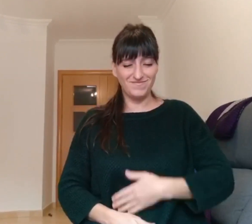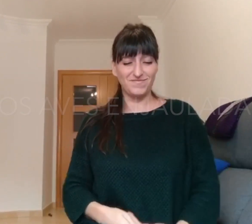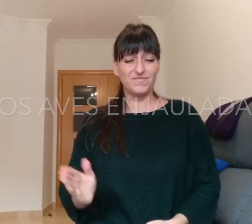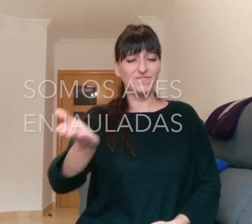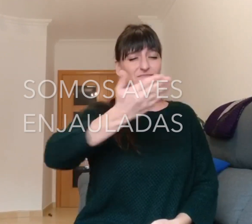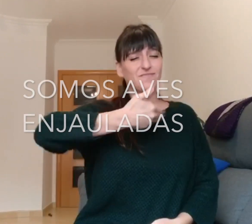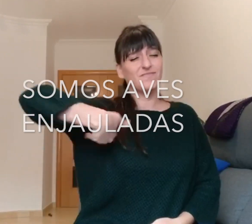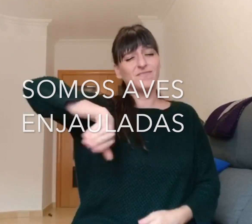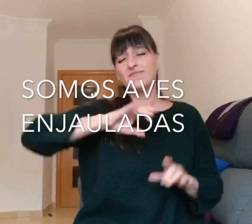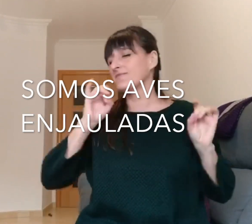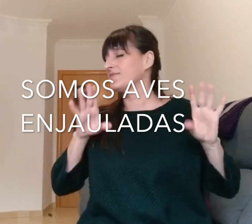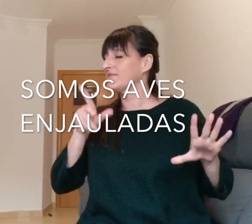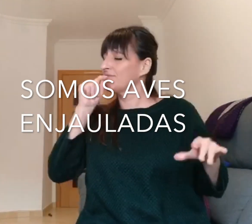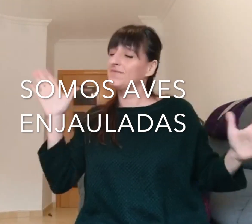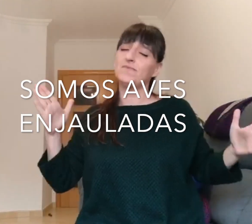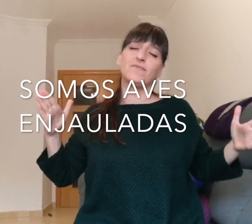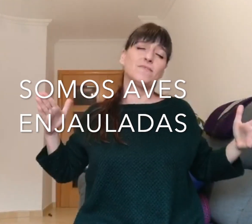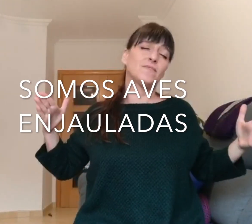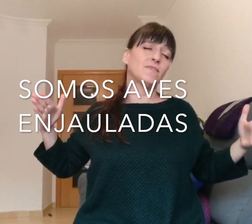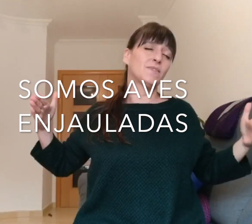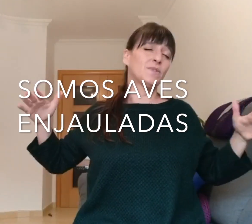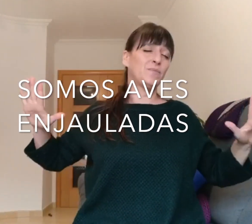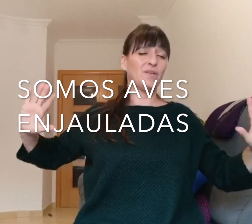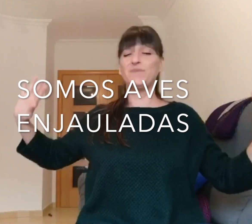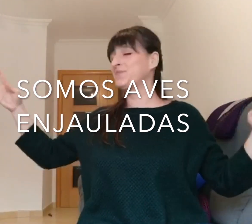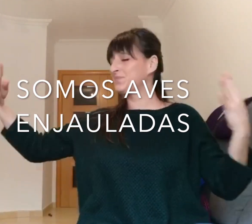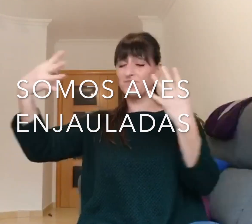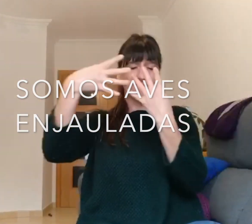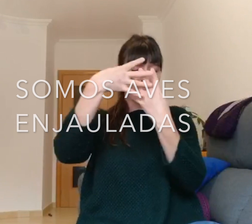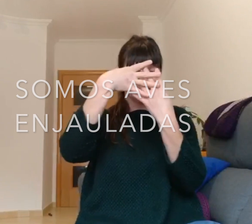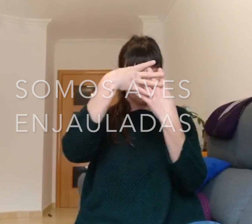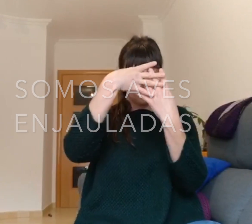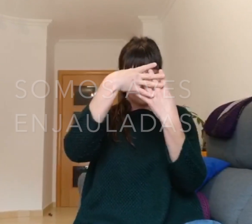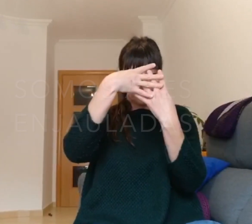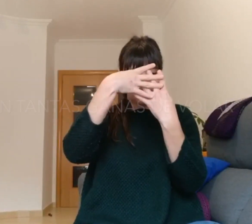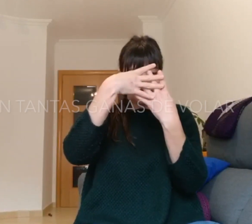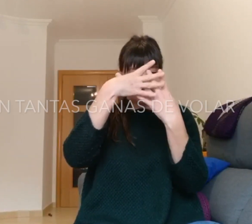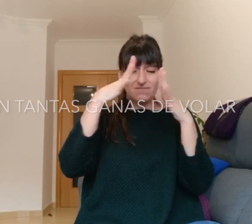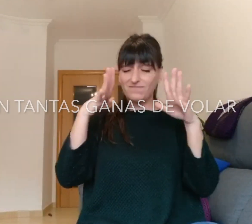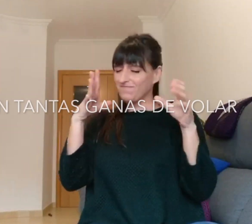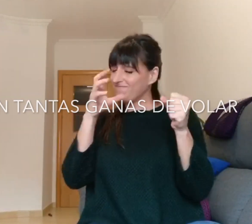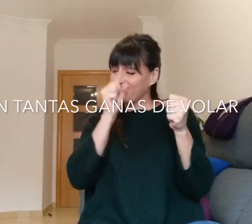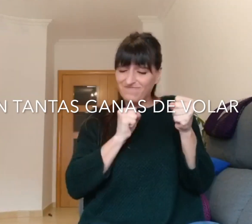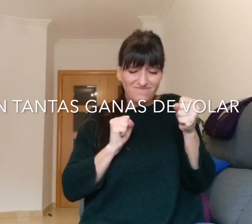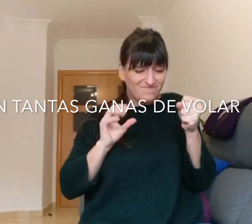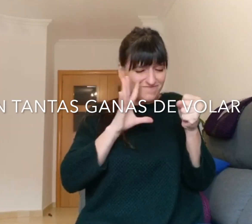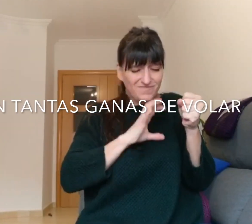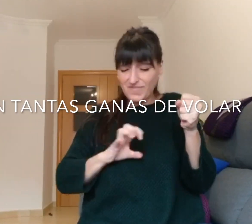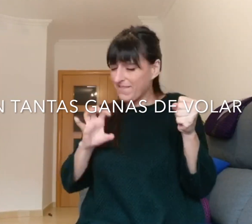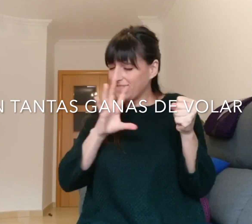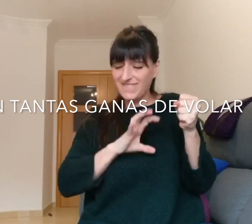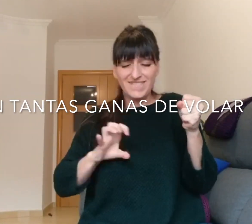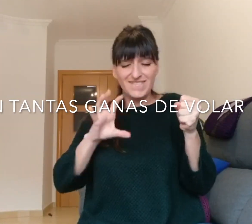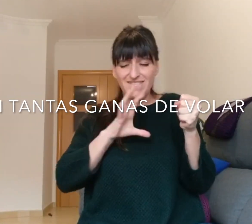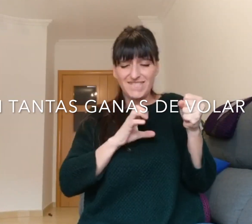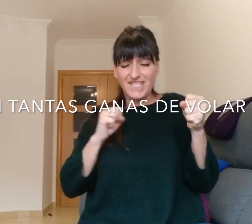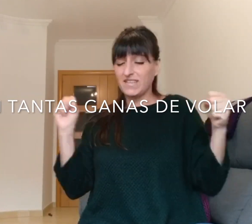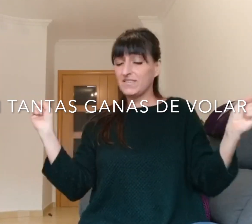Somos aves enjauladas con tantas ganas de